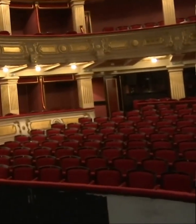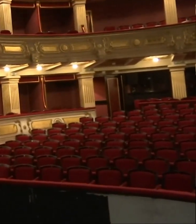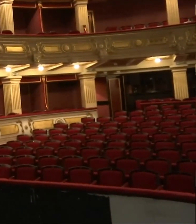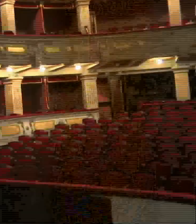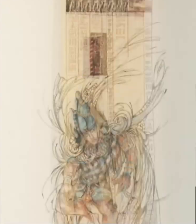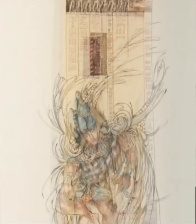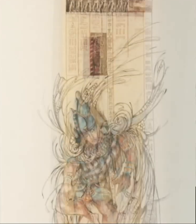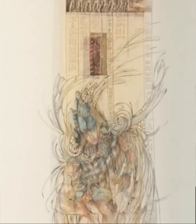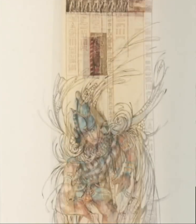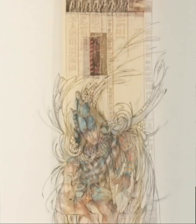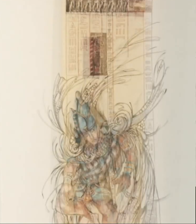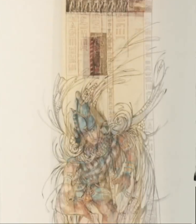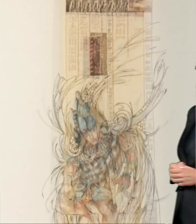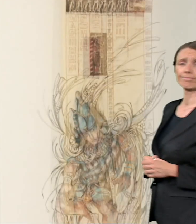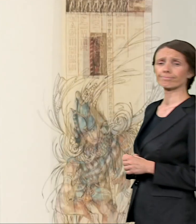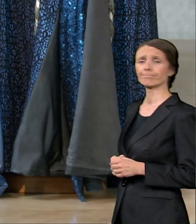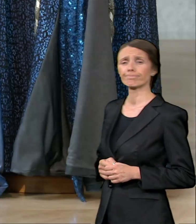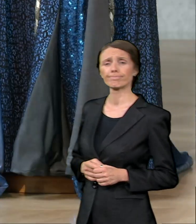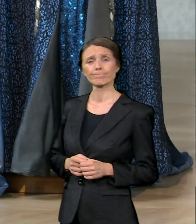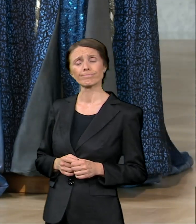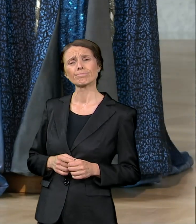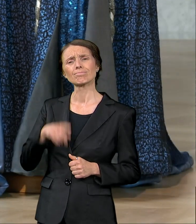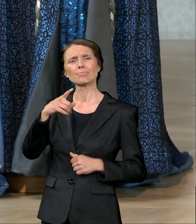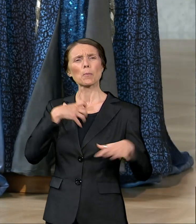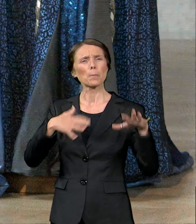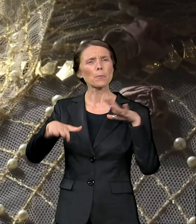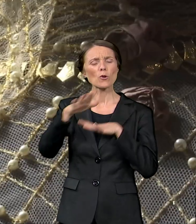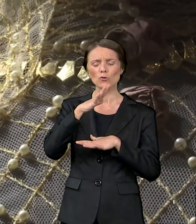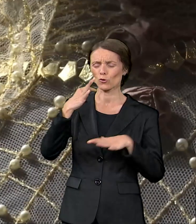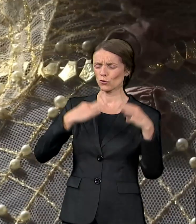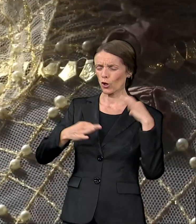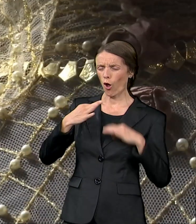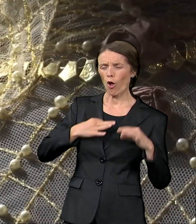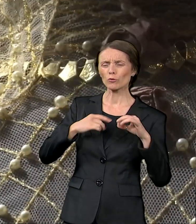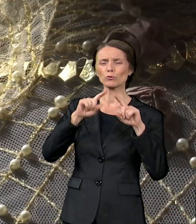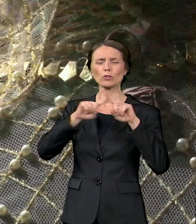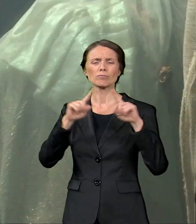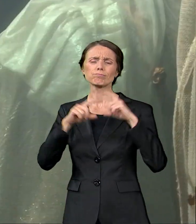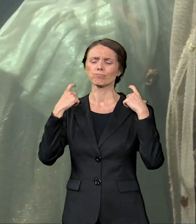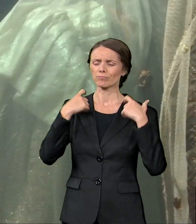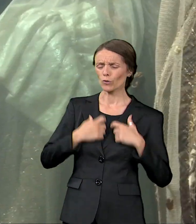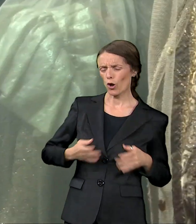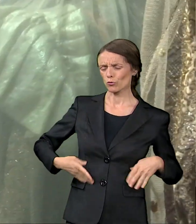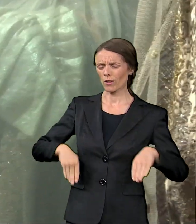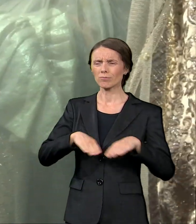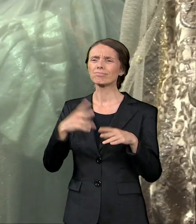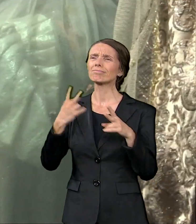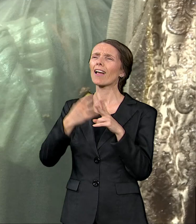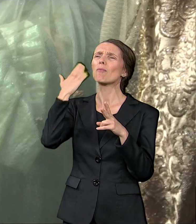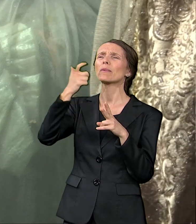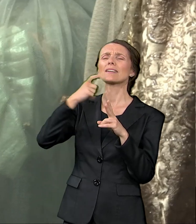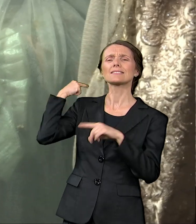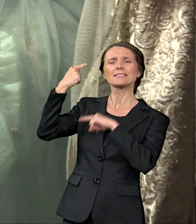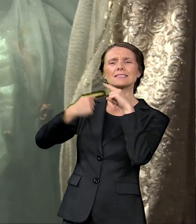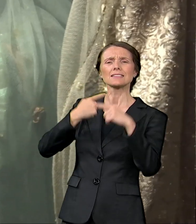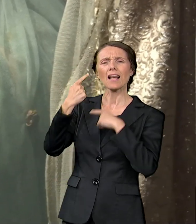Miris pozorišta i nežan dodir materijala među prstima. Lanene košulje i šarene pregače kao dodir nasledja. Pletivo